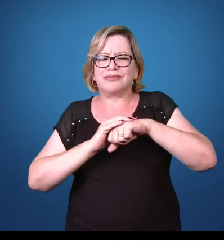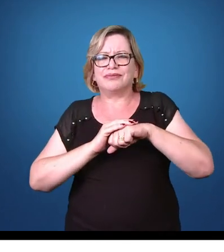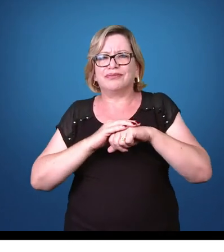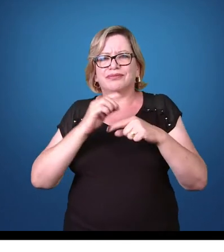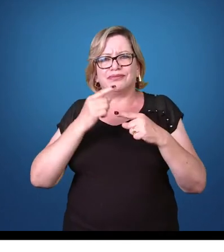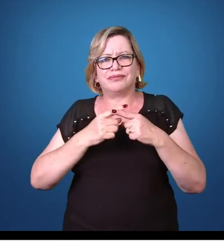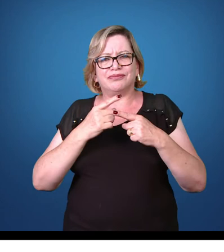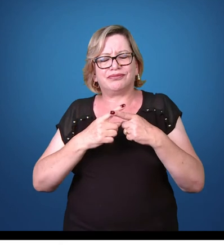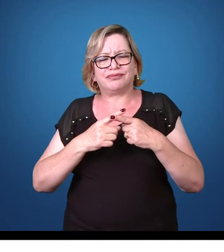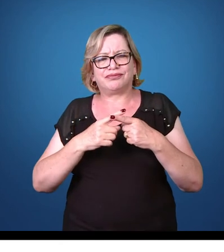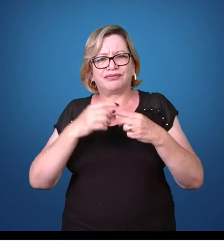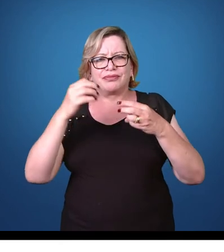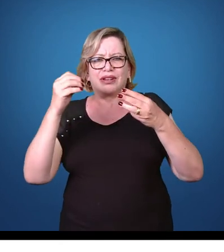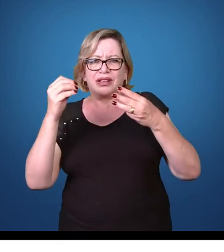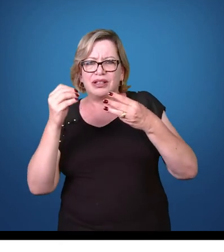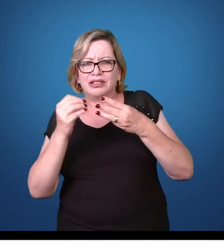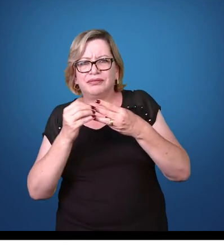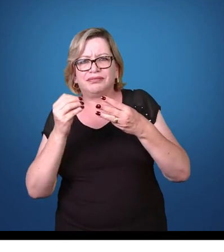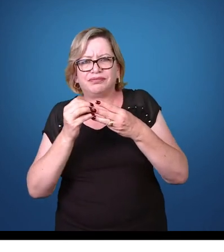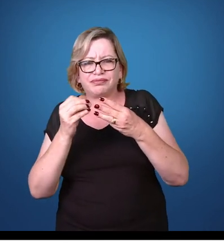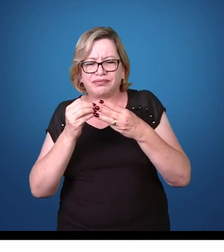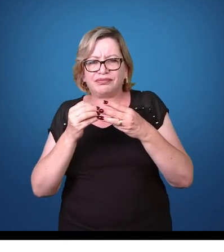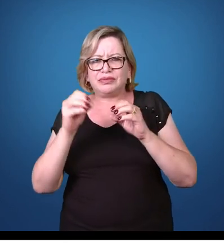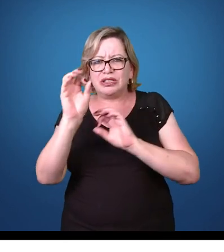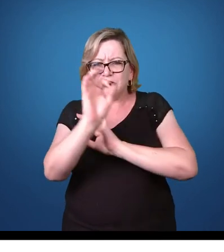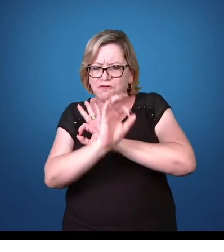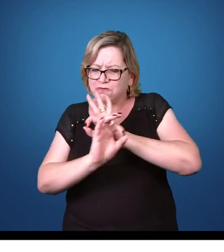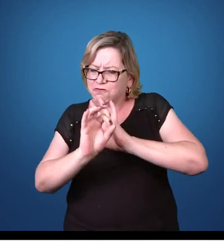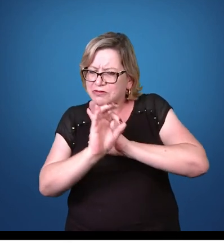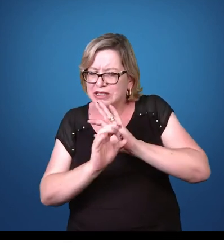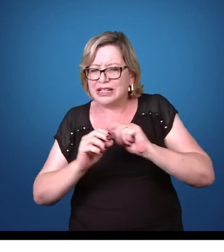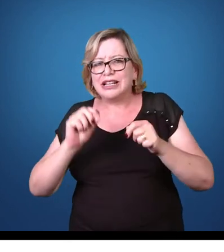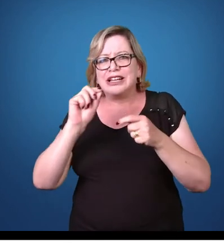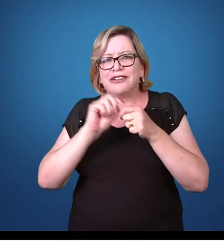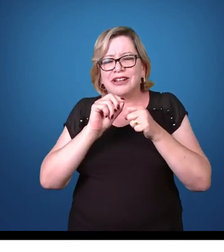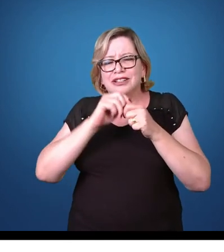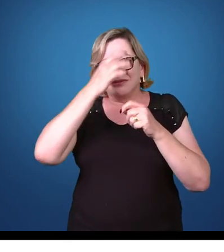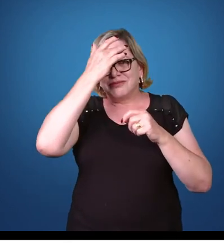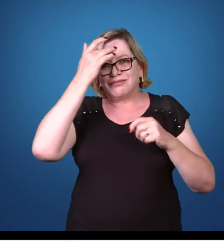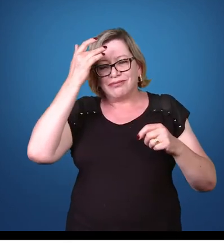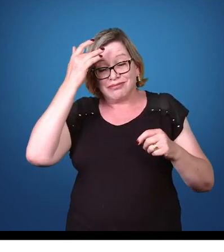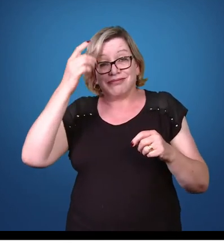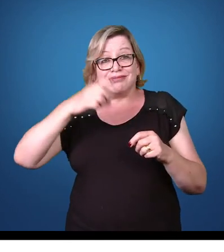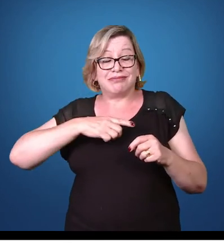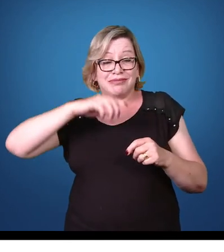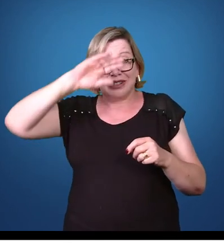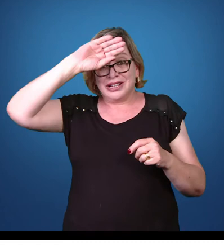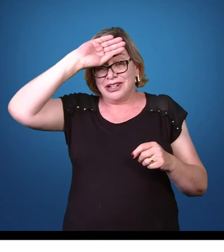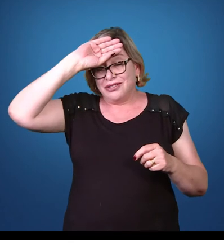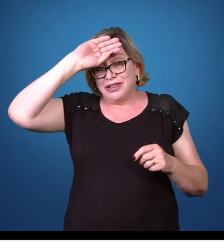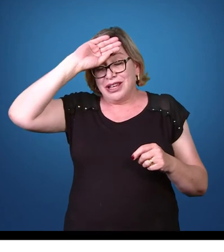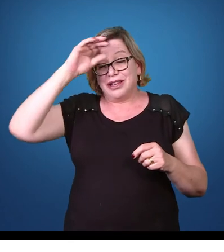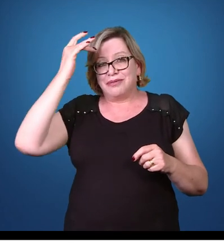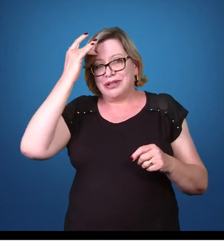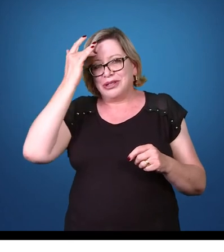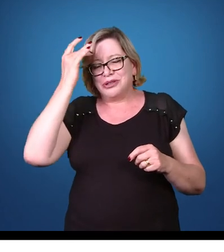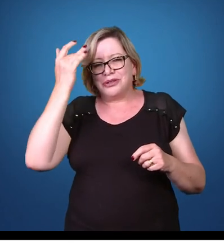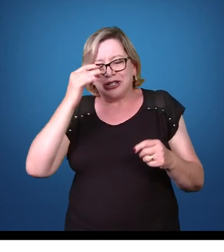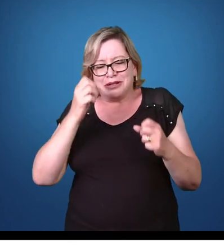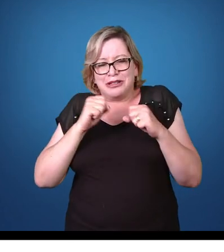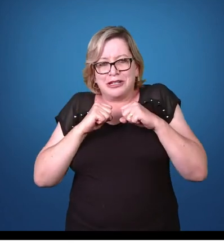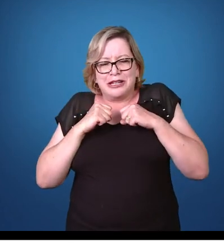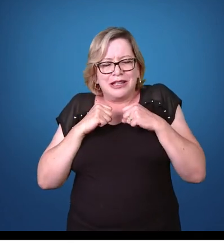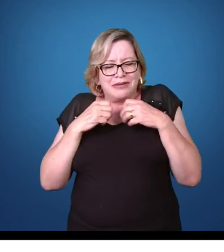conta da ação dessas estruturas do sistema imunológico, faz com que a pessoa apresente esses sintomas de febre muito alta,